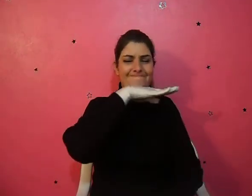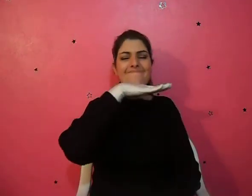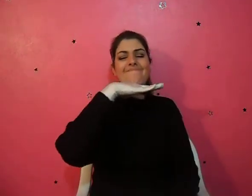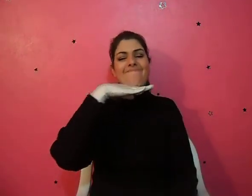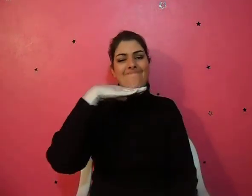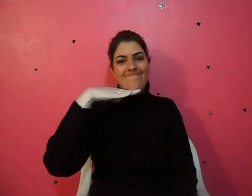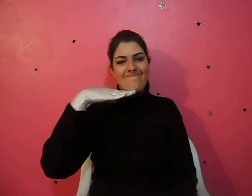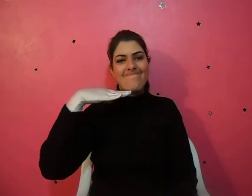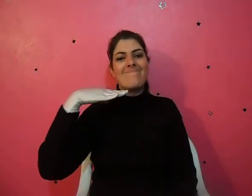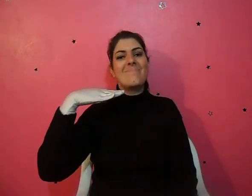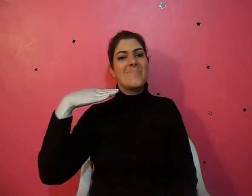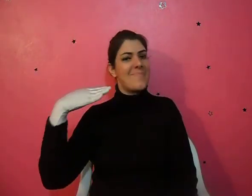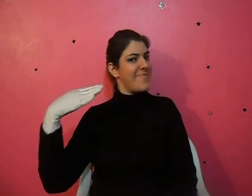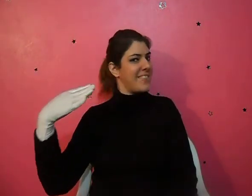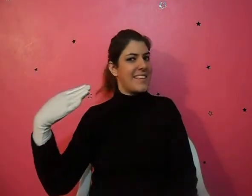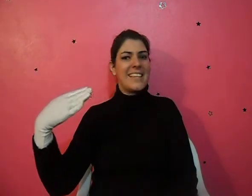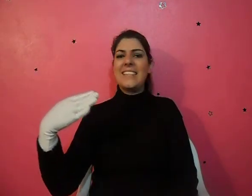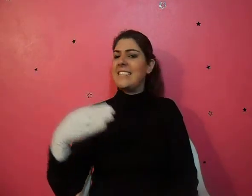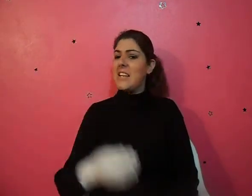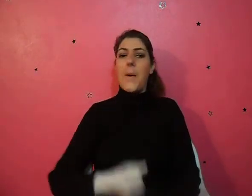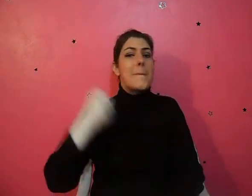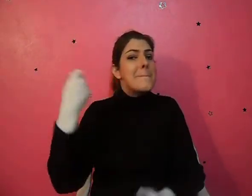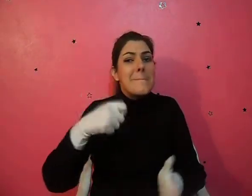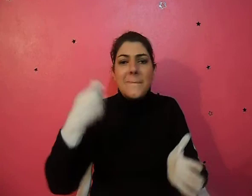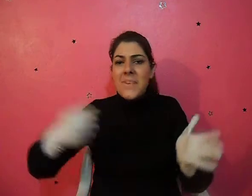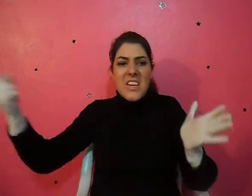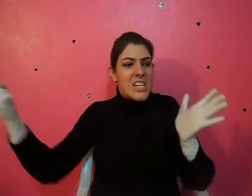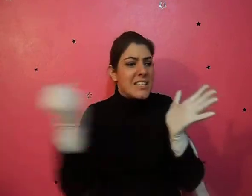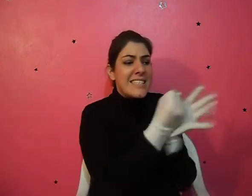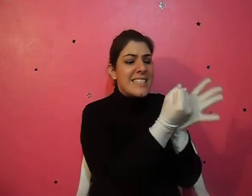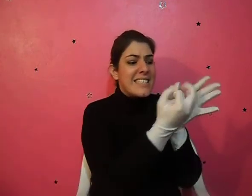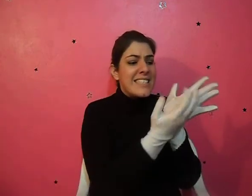sem sangue, sem terra,